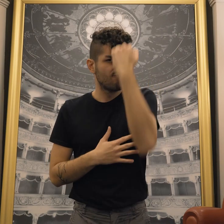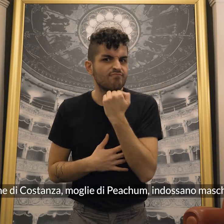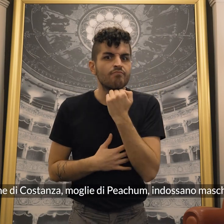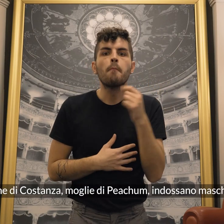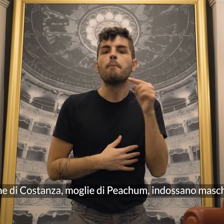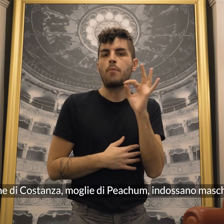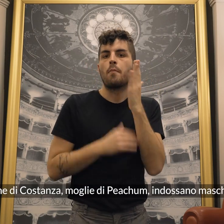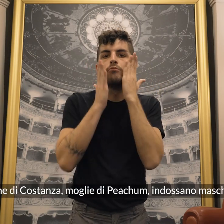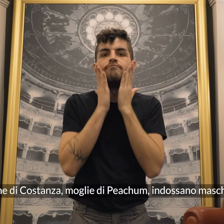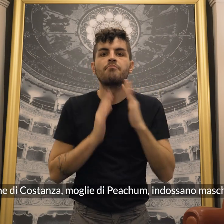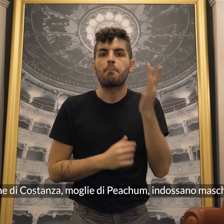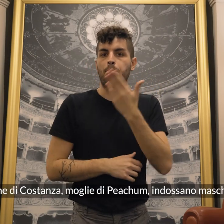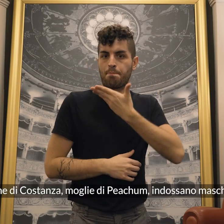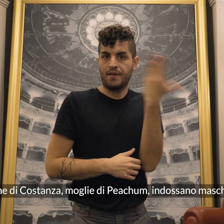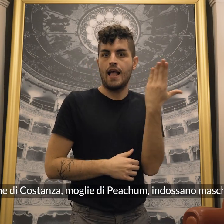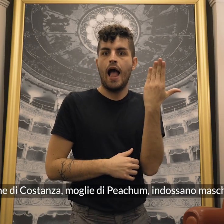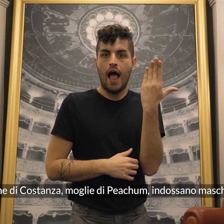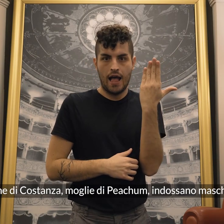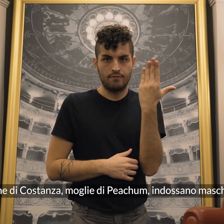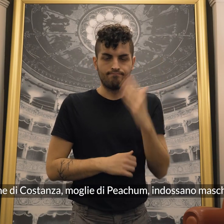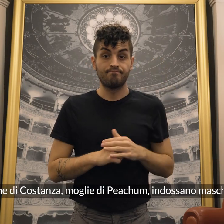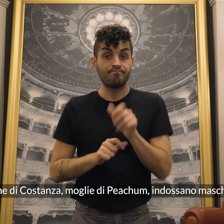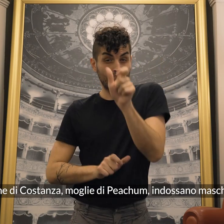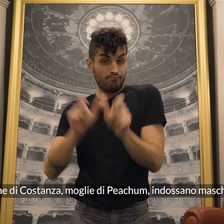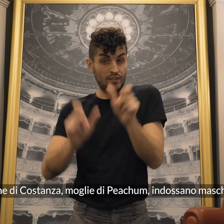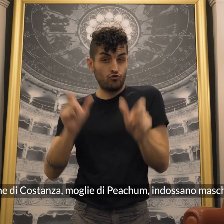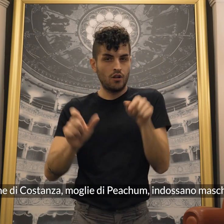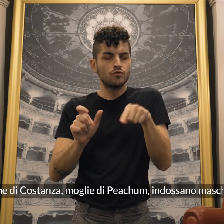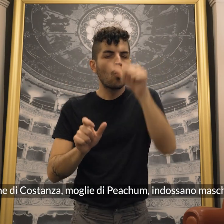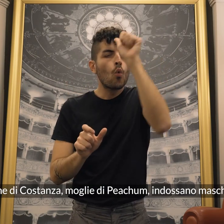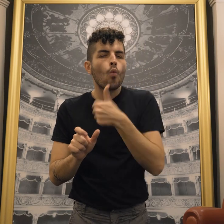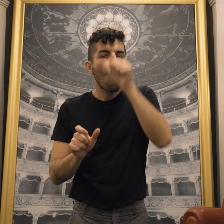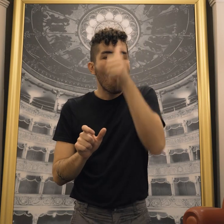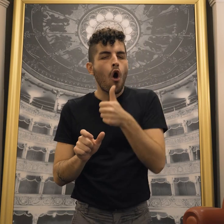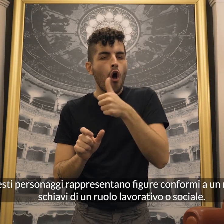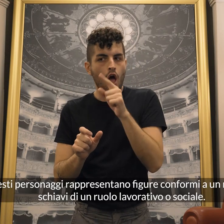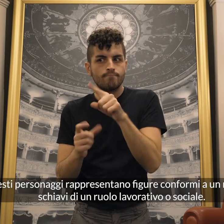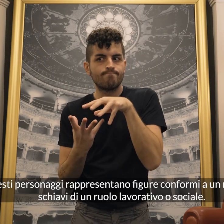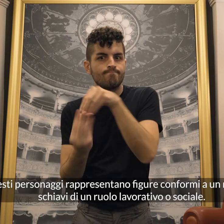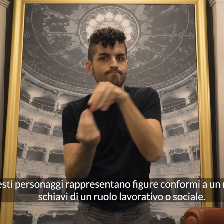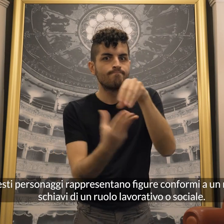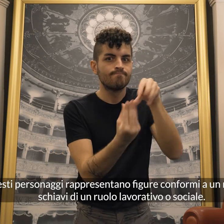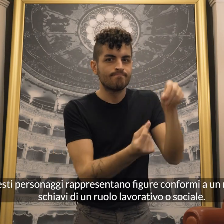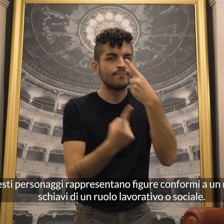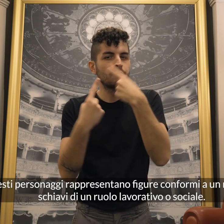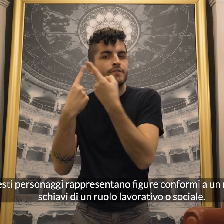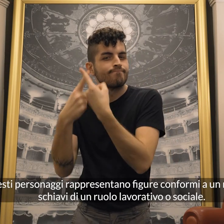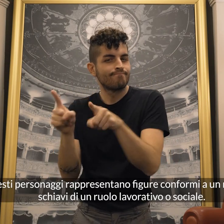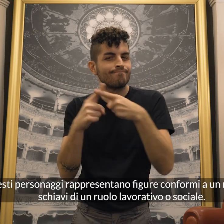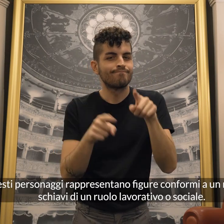Le amiche di Costanza, moglie di Pichum, indossano maschere bianche. Questi personaggi rappresentano figure